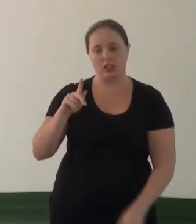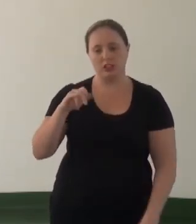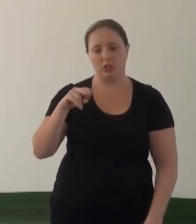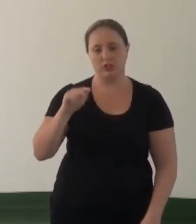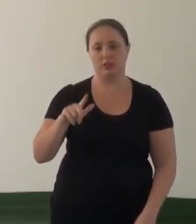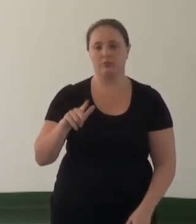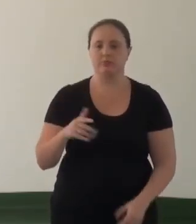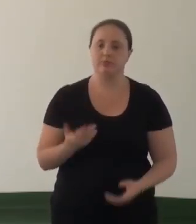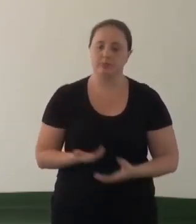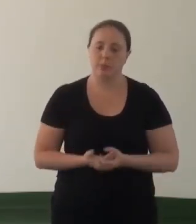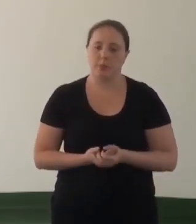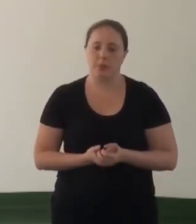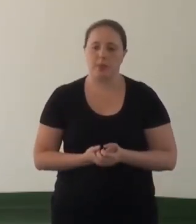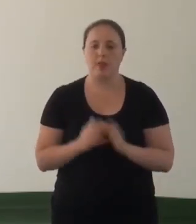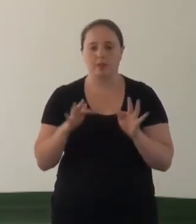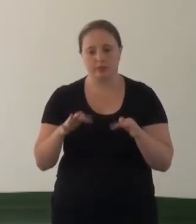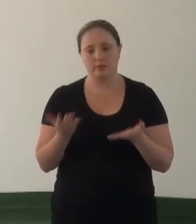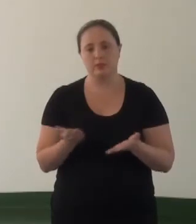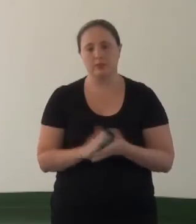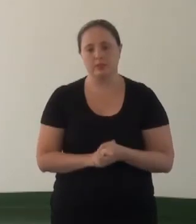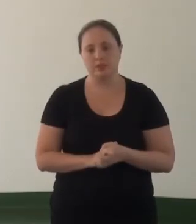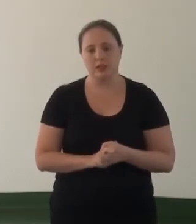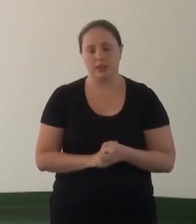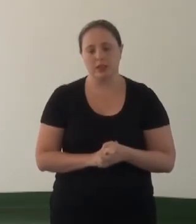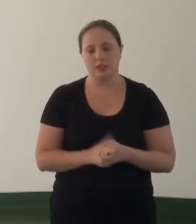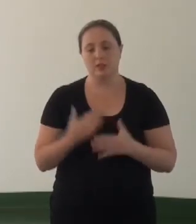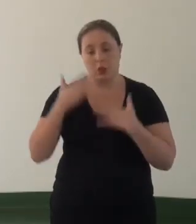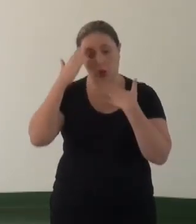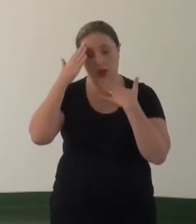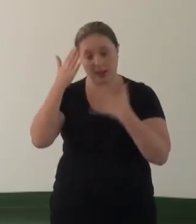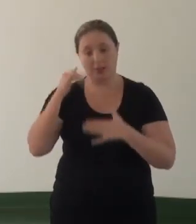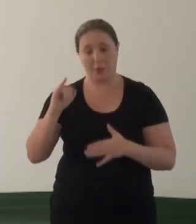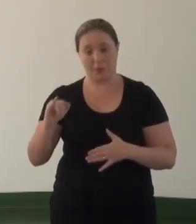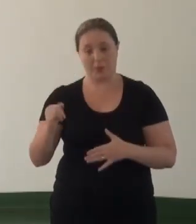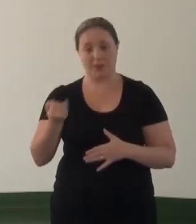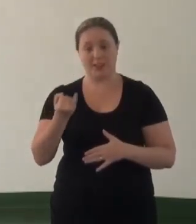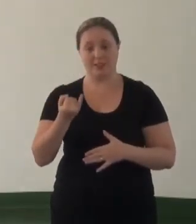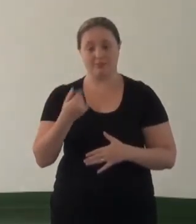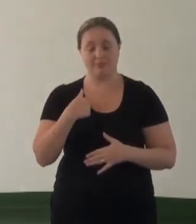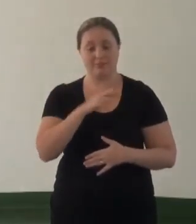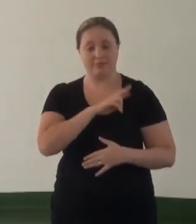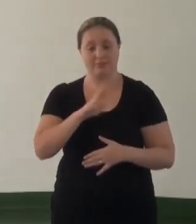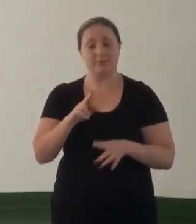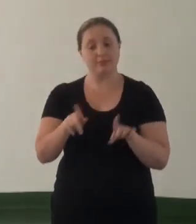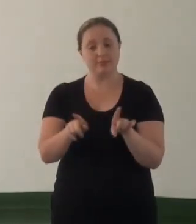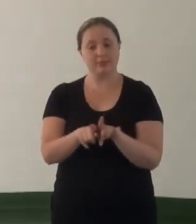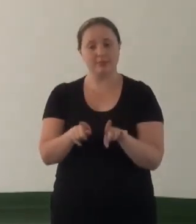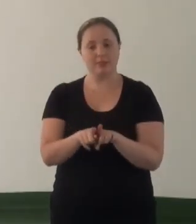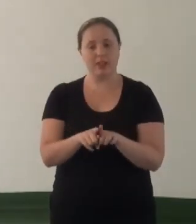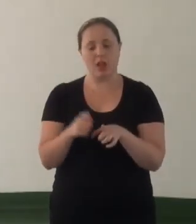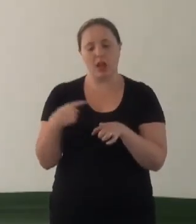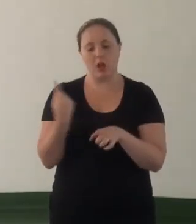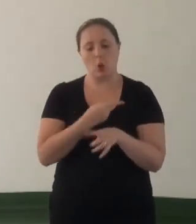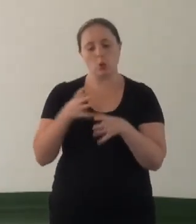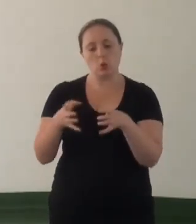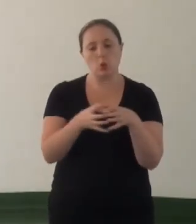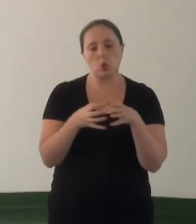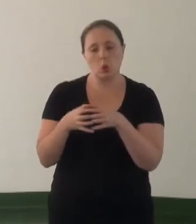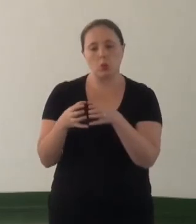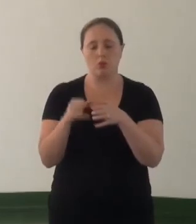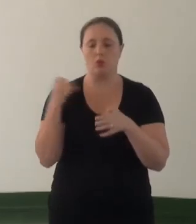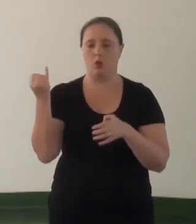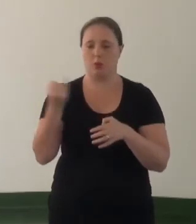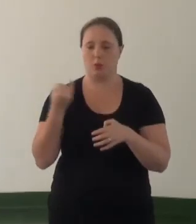acabou. Acho que eu queria agradecer acho que o movimento, assim, pela oportunidade de estar aqui e também pela questão do grupo, que eu acho que foi muito